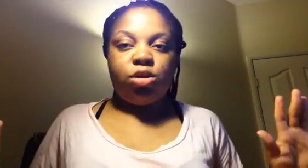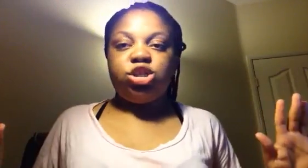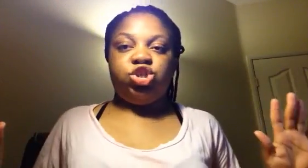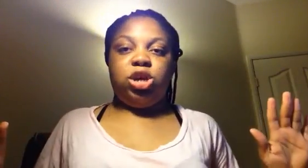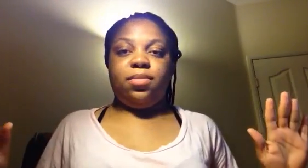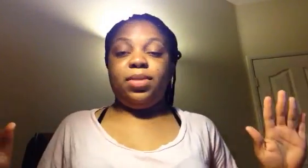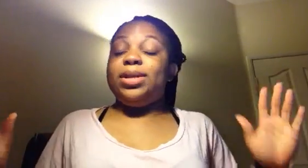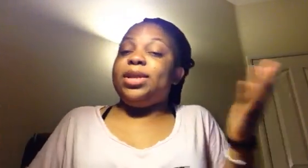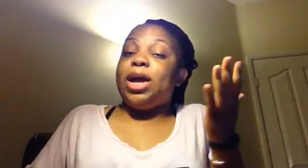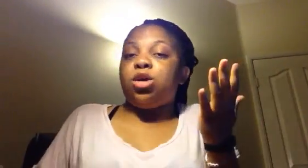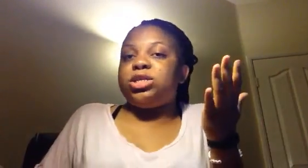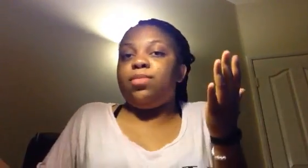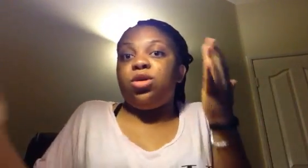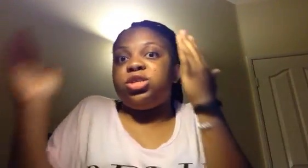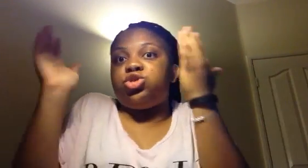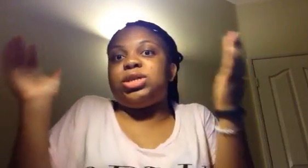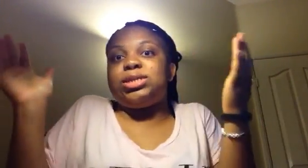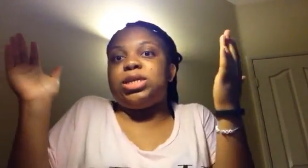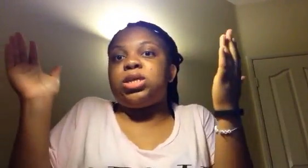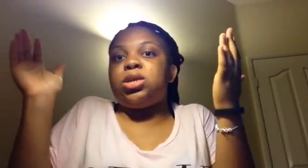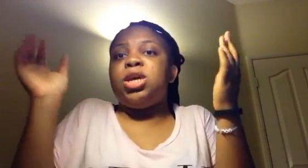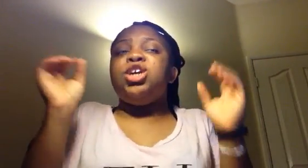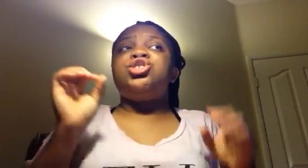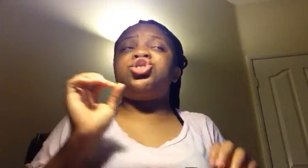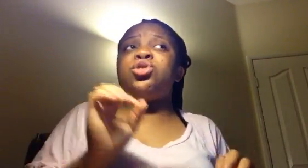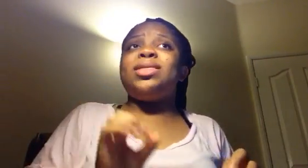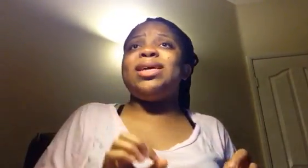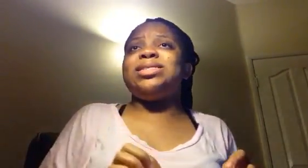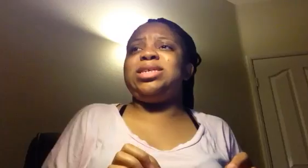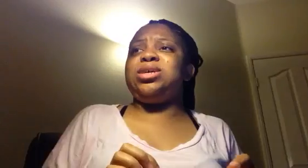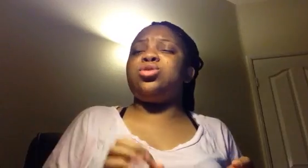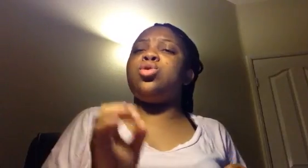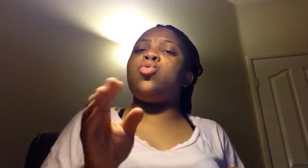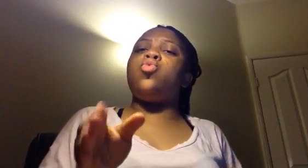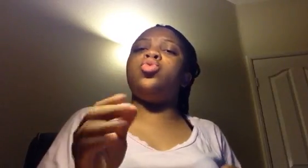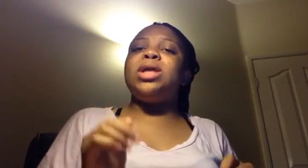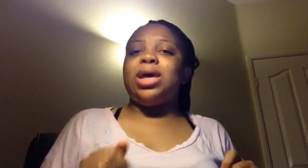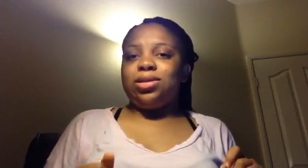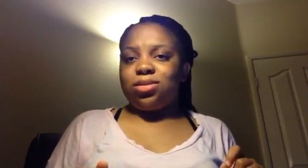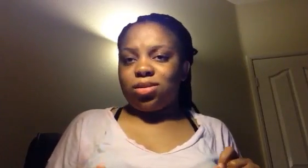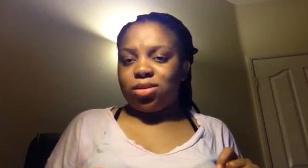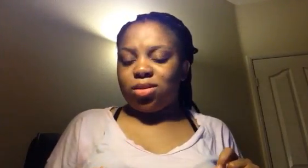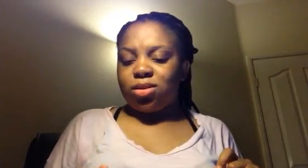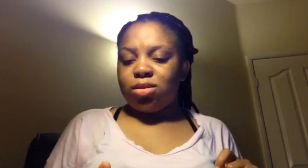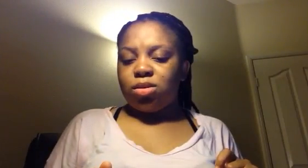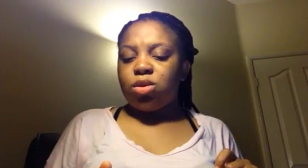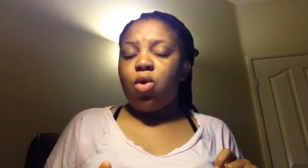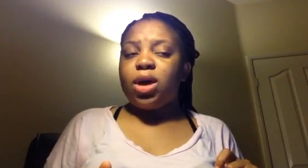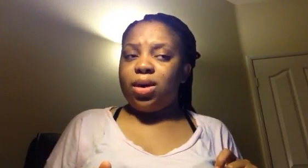entre ses jambes, ni entre ses mains, ni sur sa tête. Tu te désires de le couder. Ok.